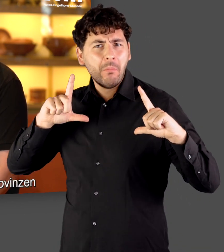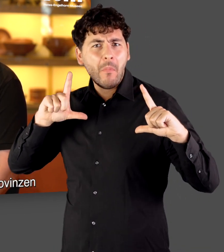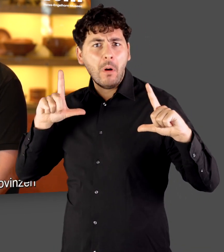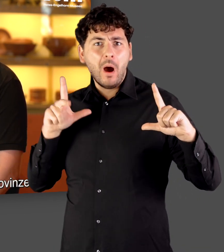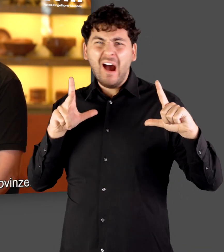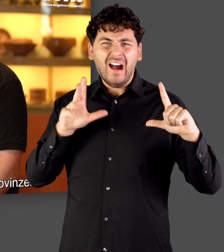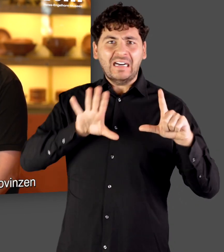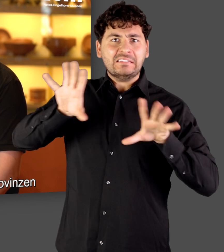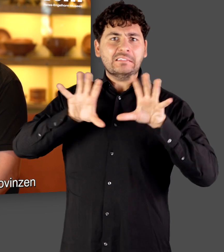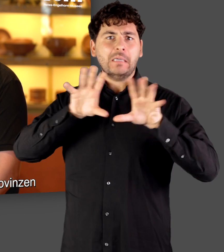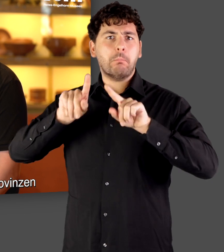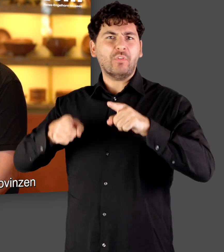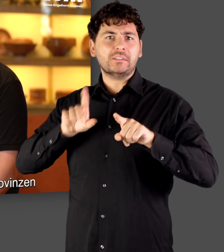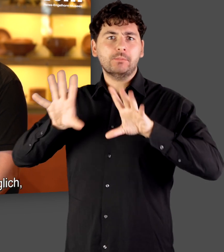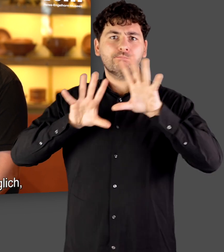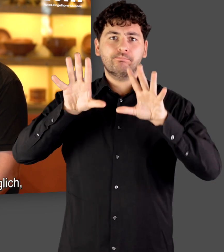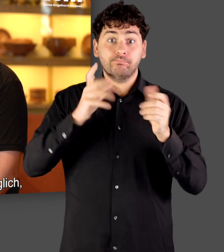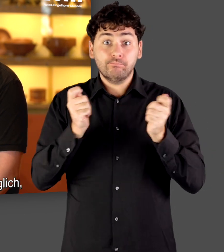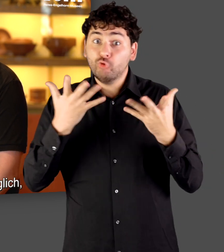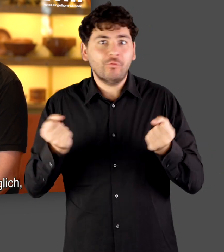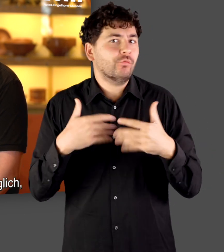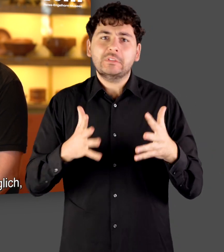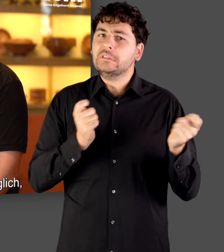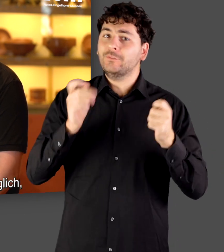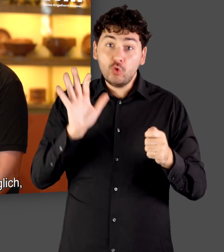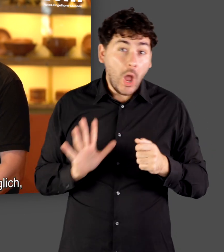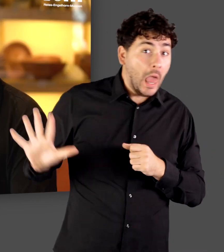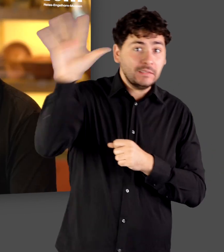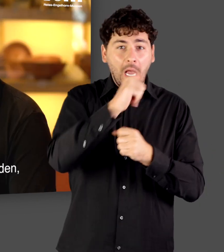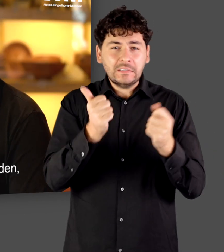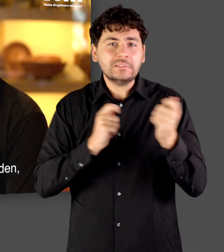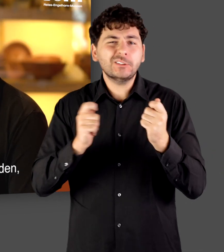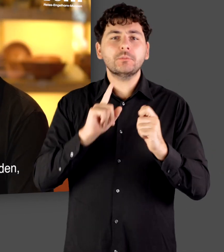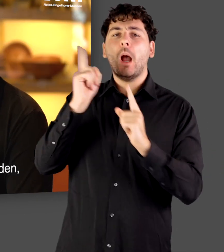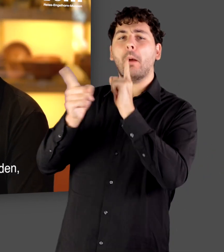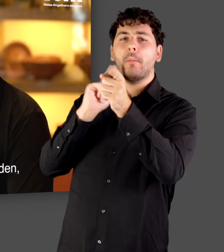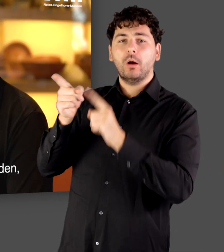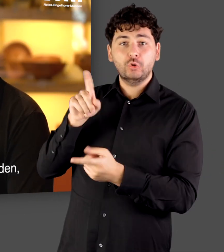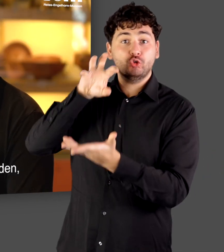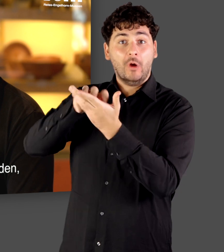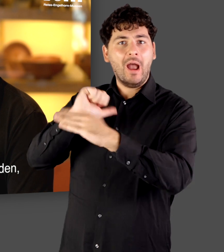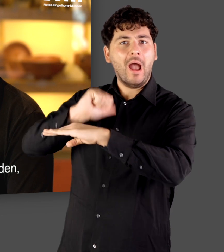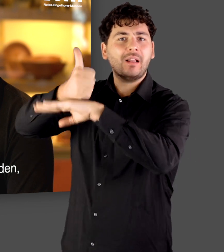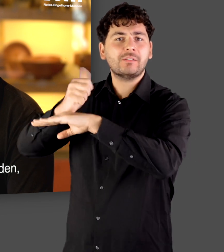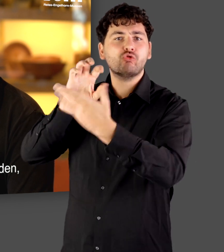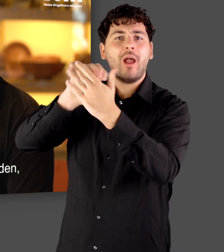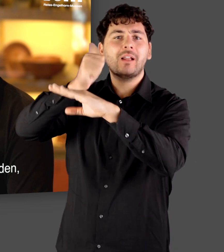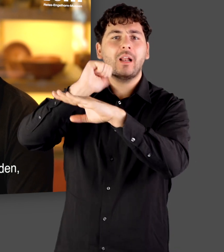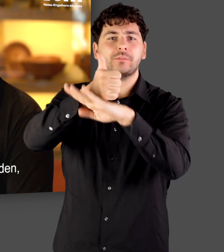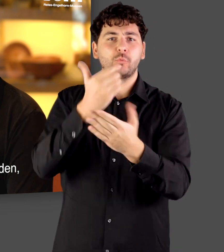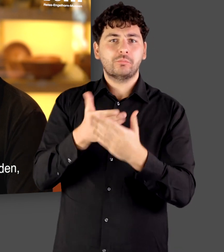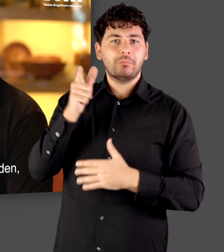einfach durch die Distanzen zwischen den Provinzen und der Hauptstadt auch nicht mehr möglich, sodass Stadthalter eingesetzt wurden,